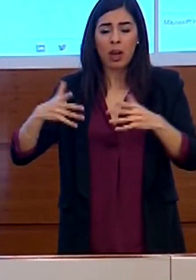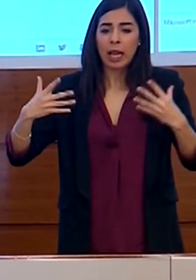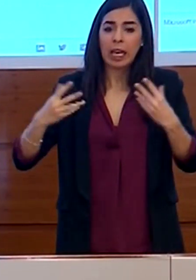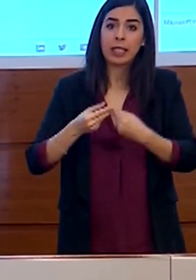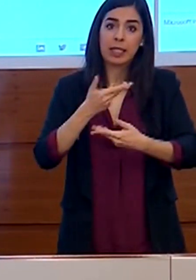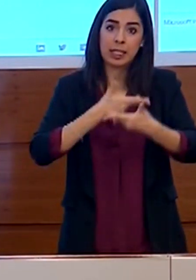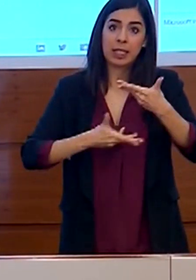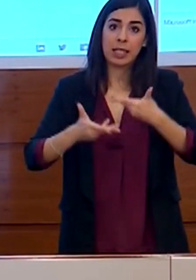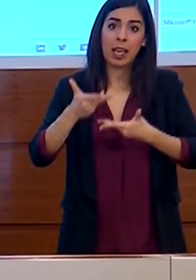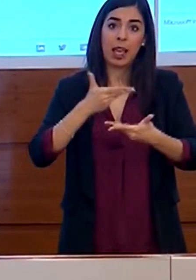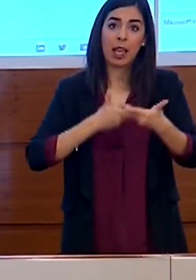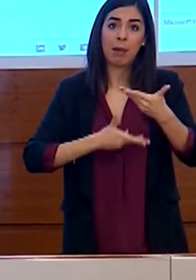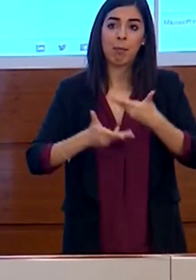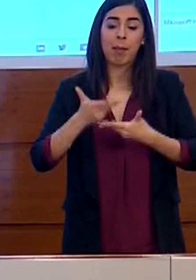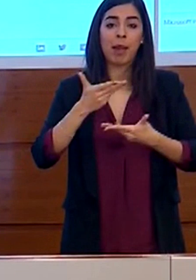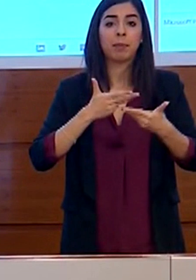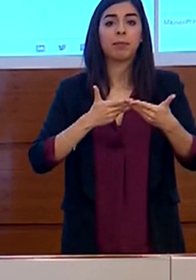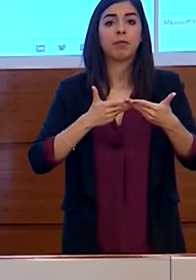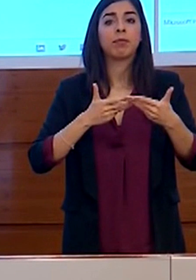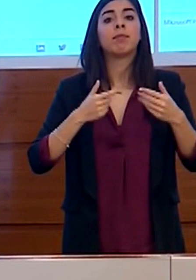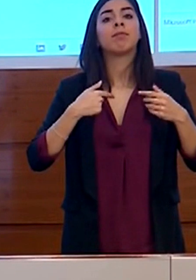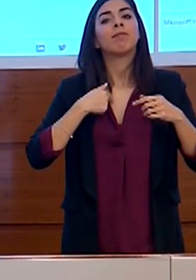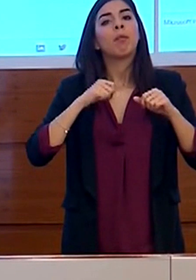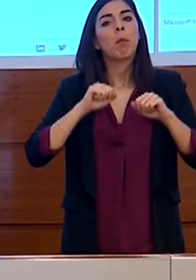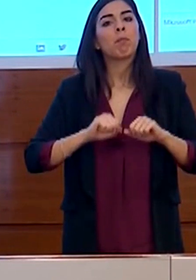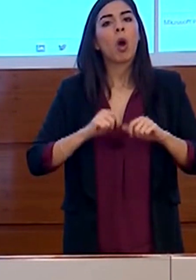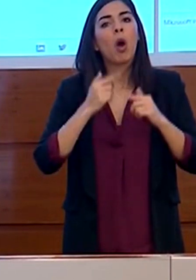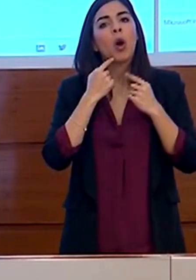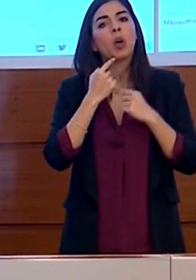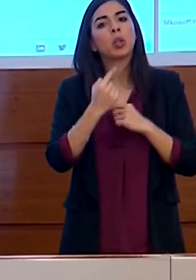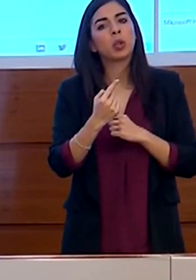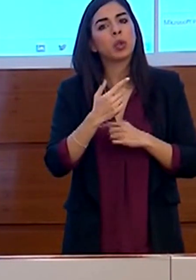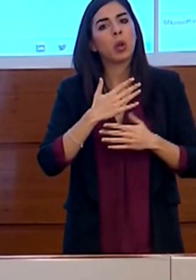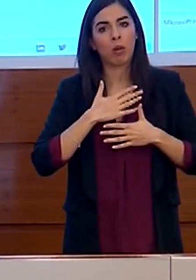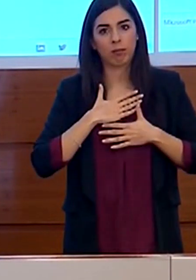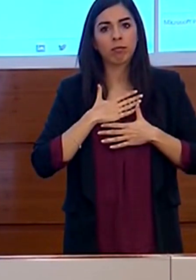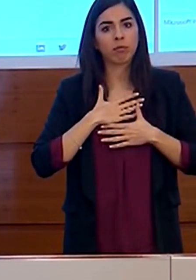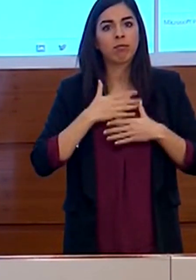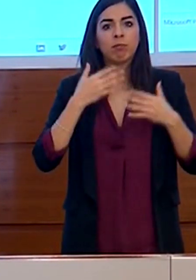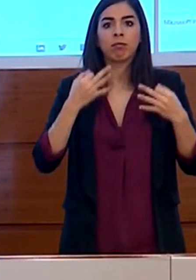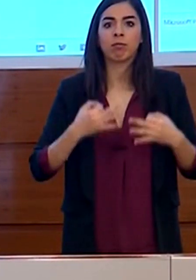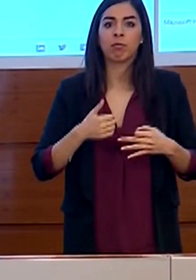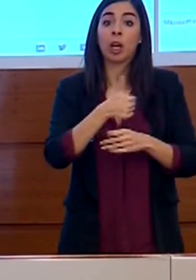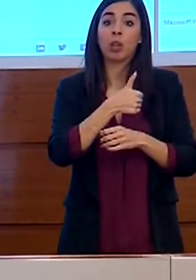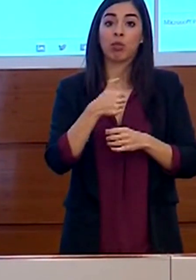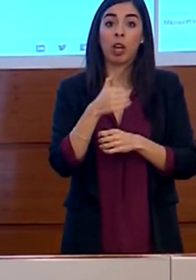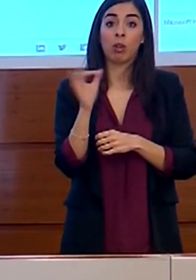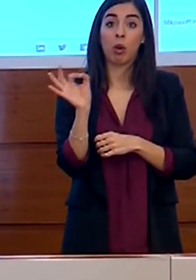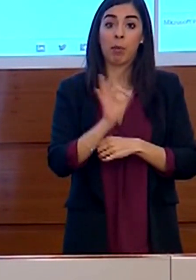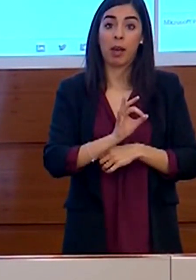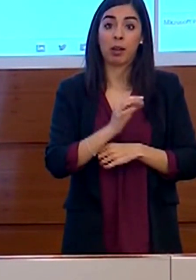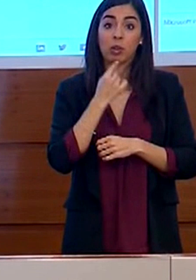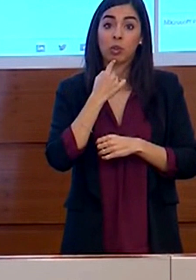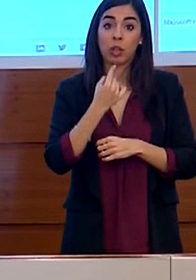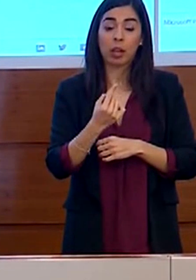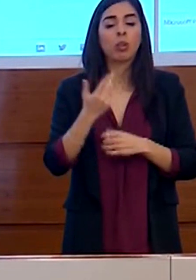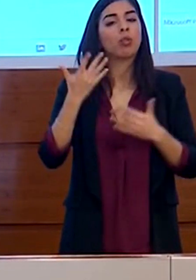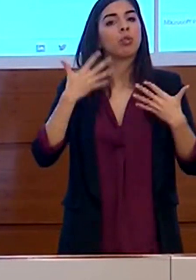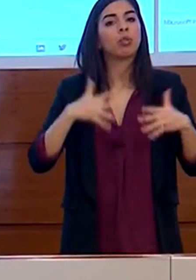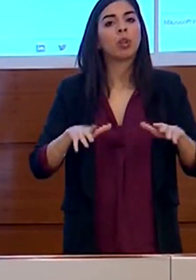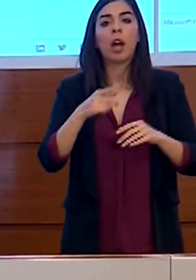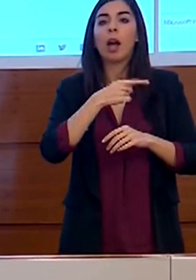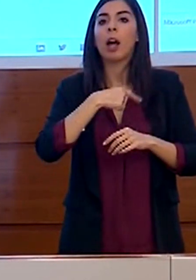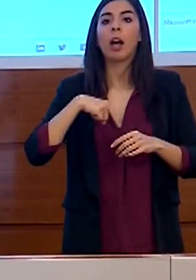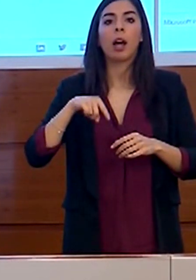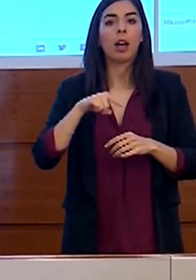posso rassicurare ed affermare definitivamente che abbiamo già conseguito